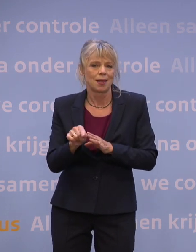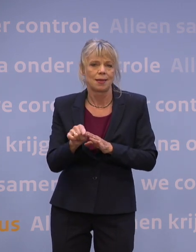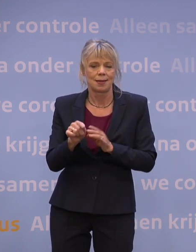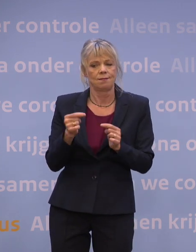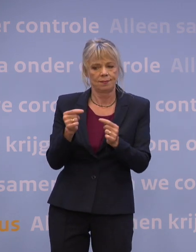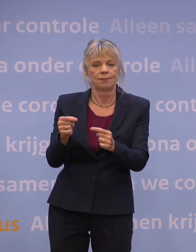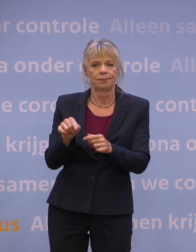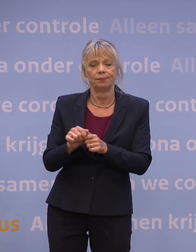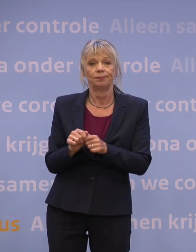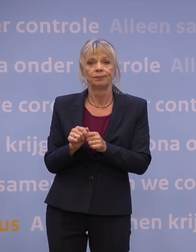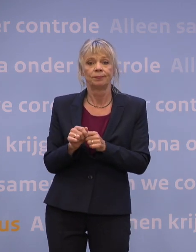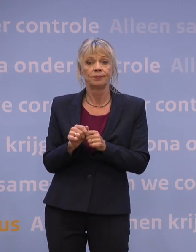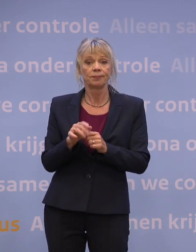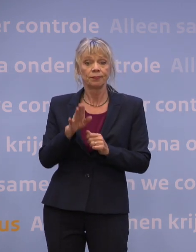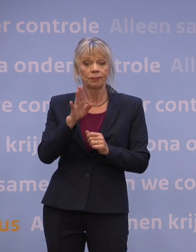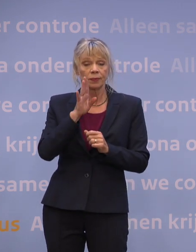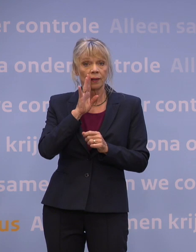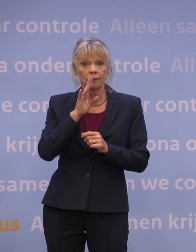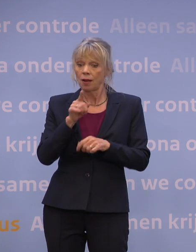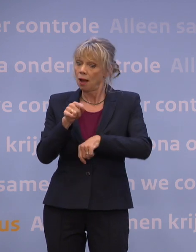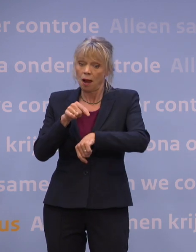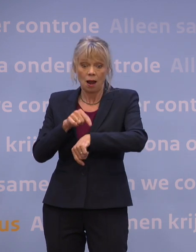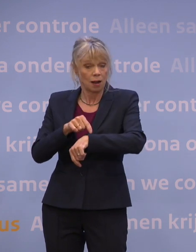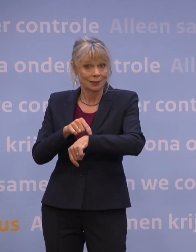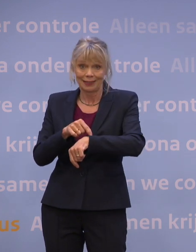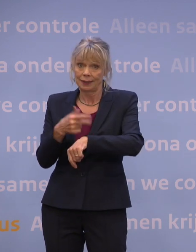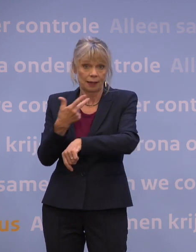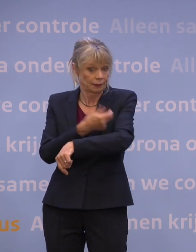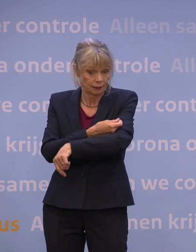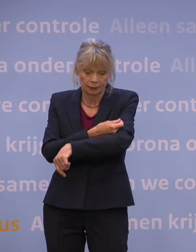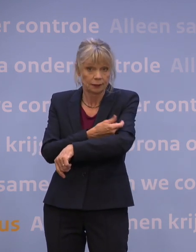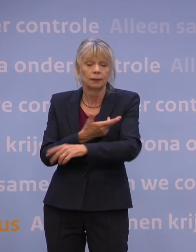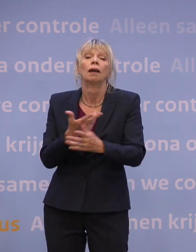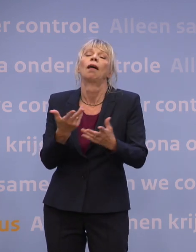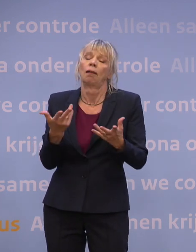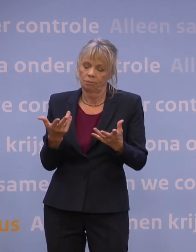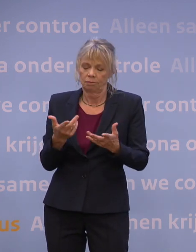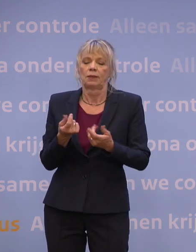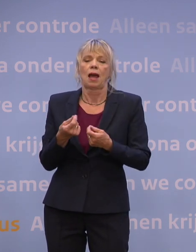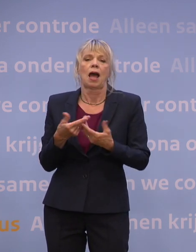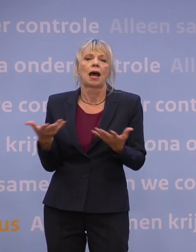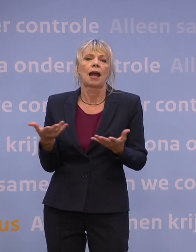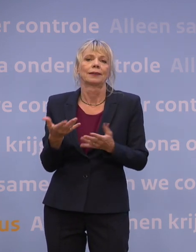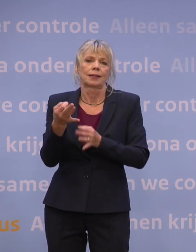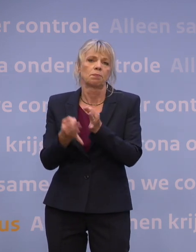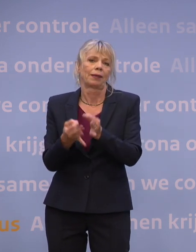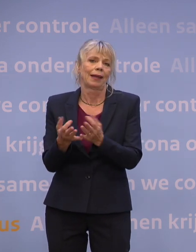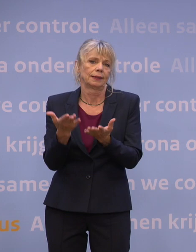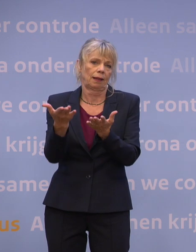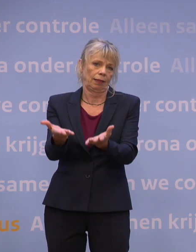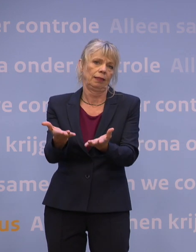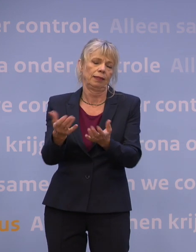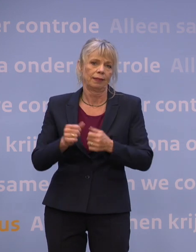En als je niet op tijd gevaccineerd bent, dan kun je een gratis test krijgen. En in de komende week, denk ik, zullen wij